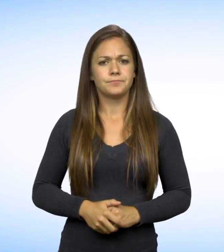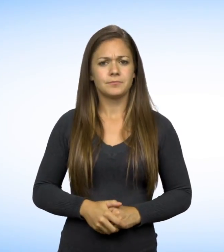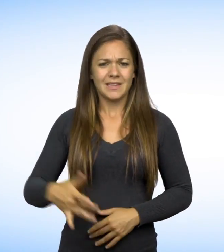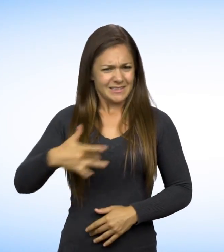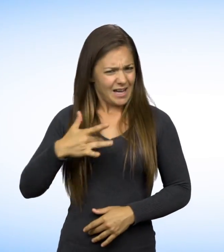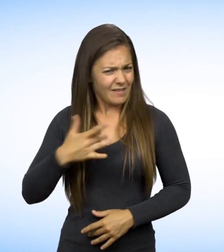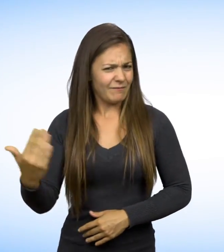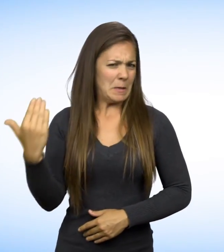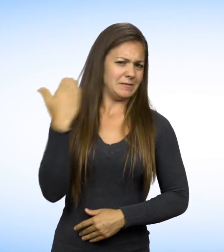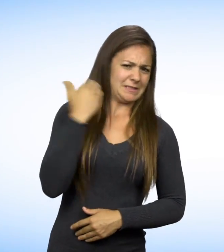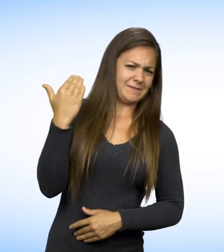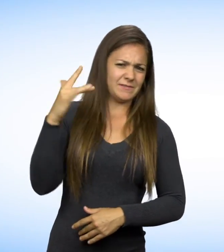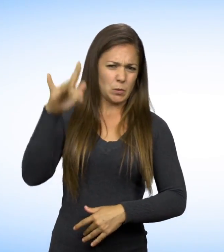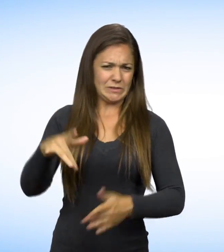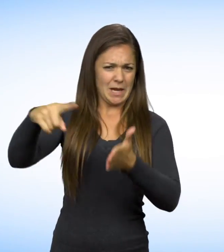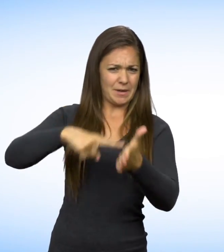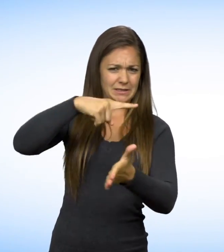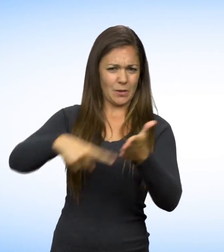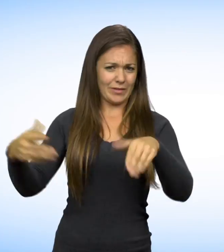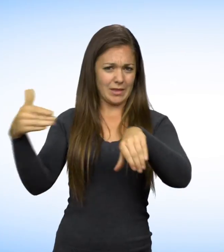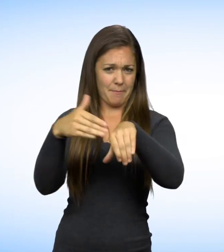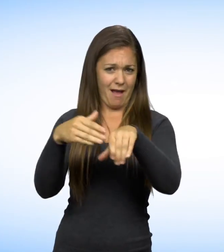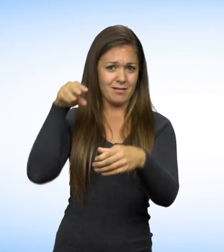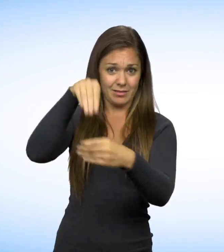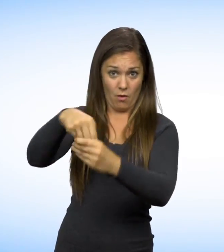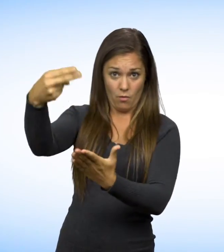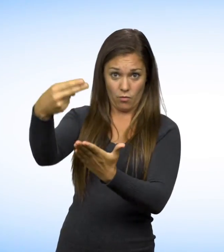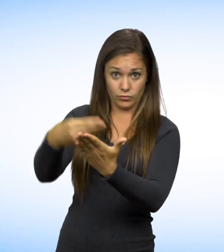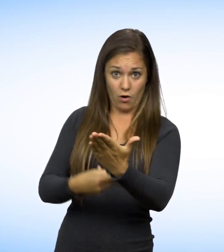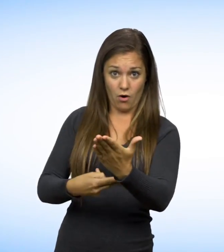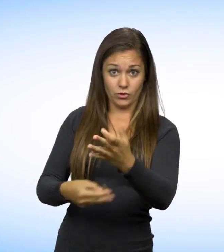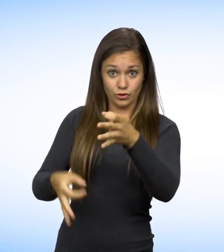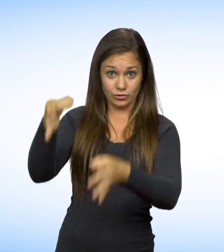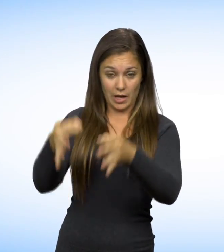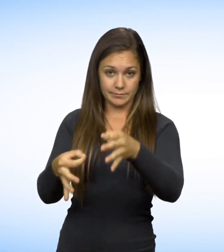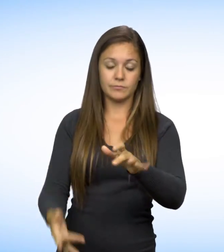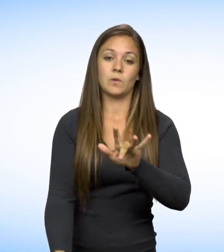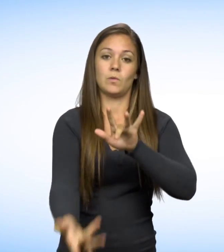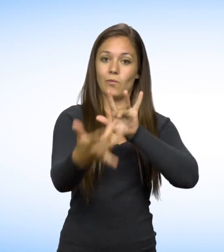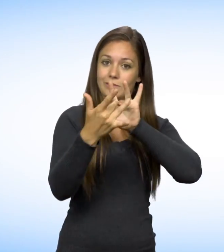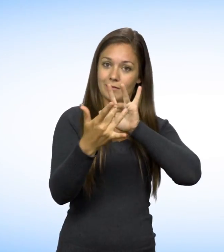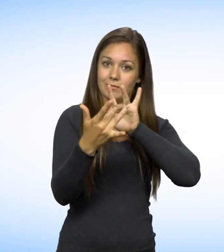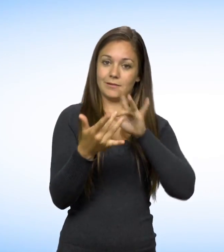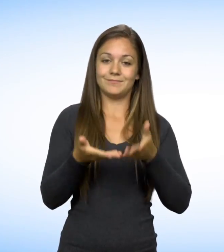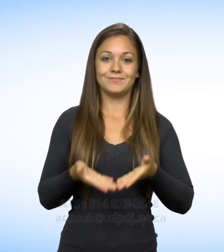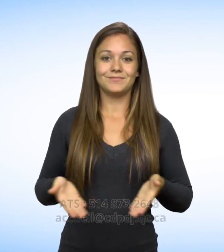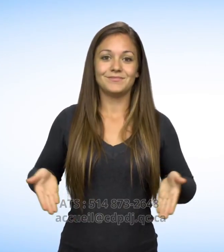Si vous croyez avoir été victime de discrimination ou de harcèlement dans le domaine des actes juridiques Contactez-nous par